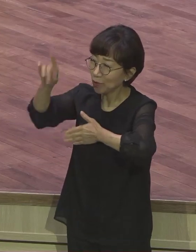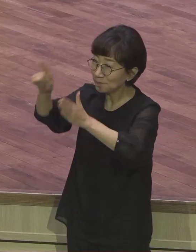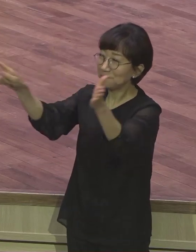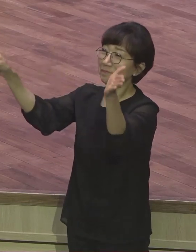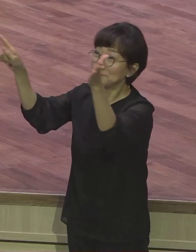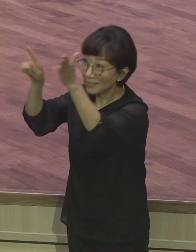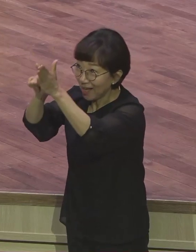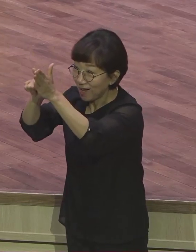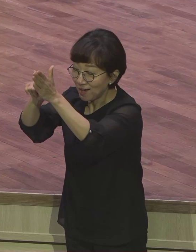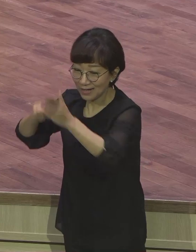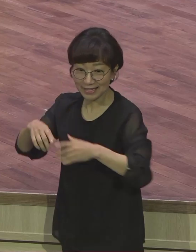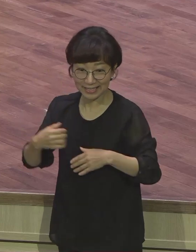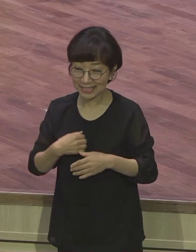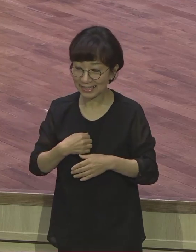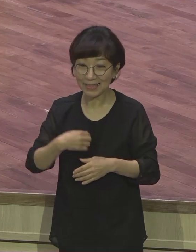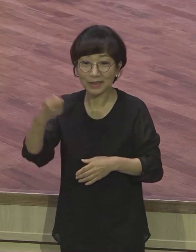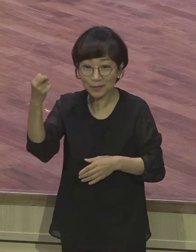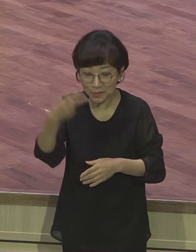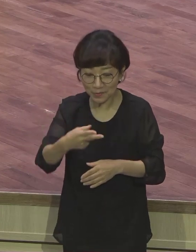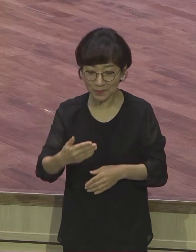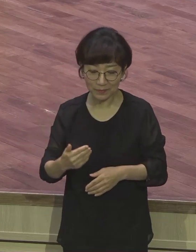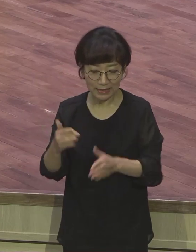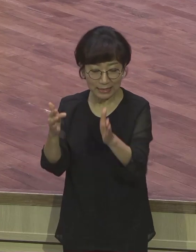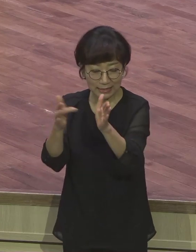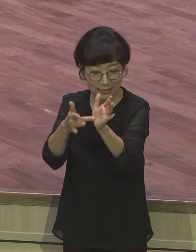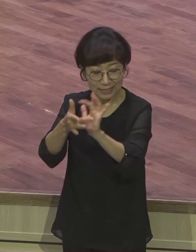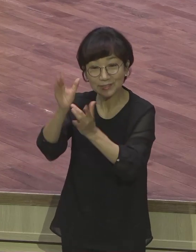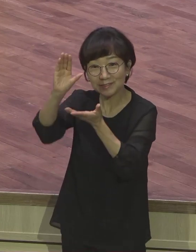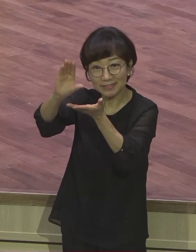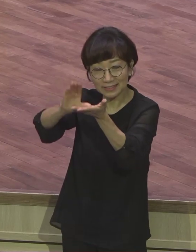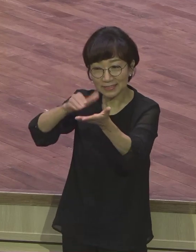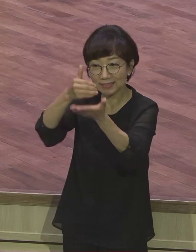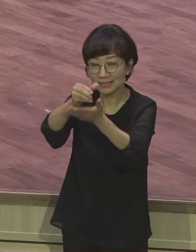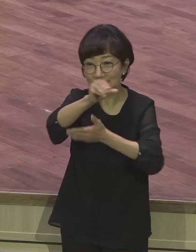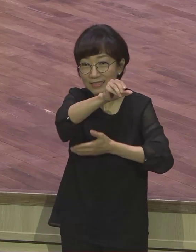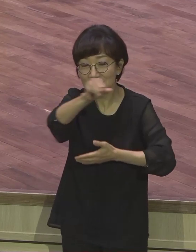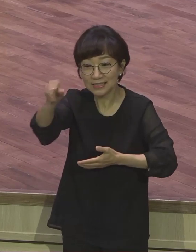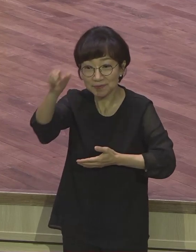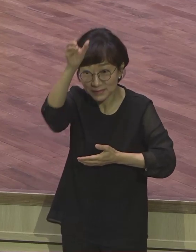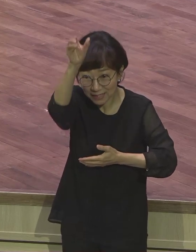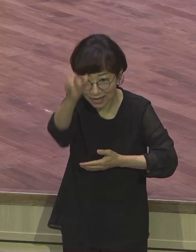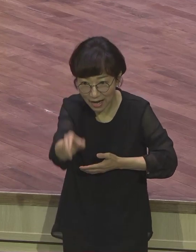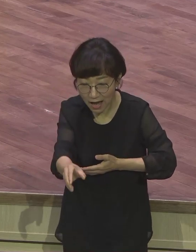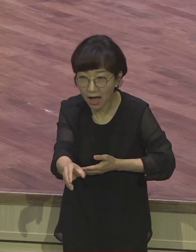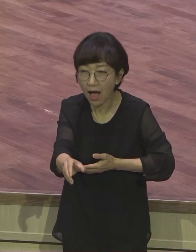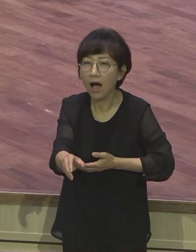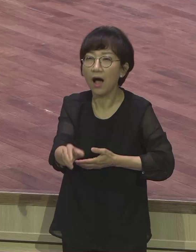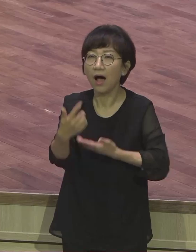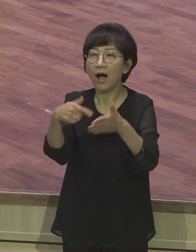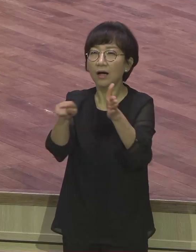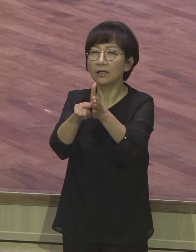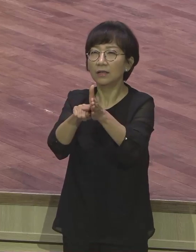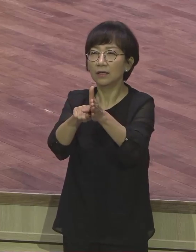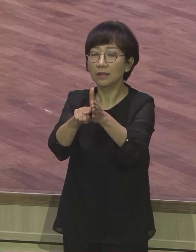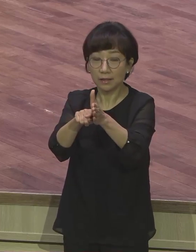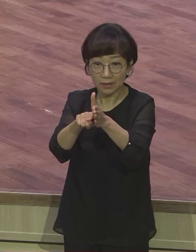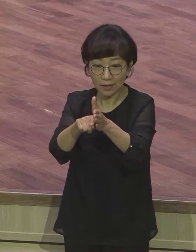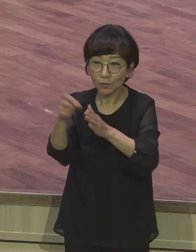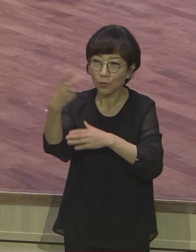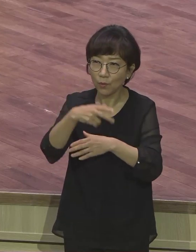거듭났을 때, 정말로 예수 그리스도의 십자가 나와 관계됐을 때, 예수 그리스도의 부활의 나에게